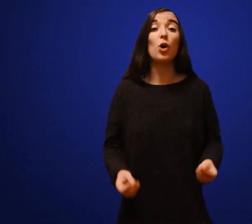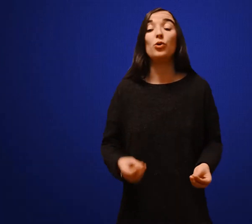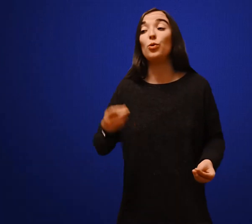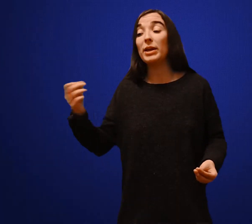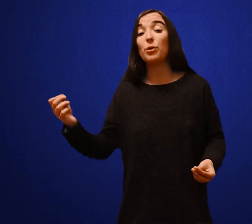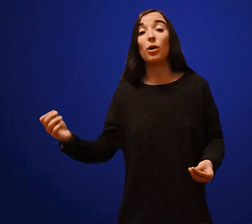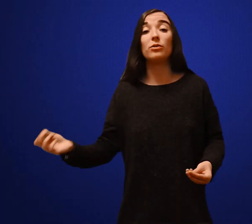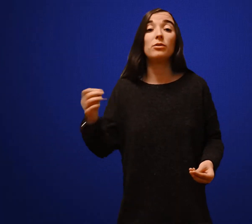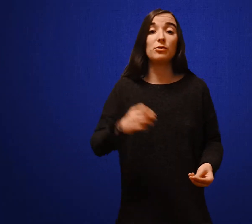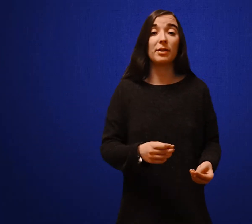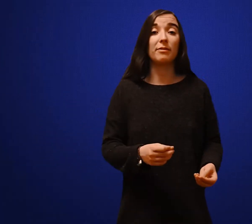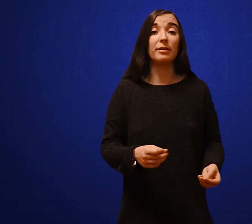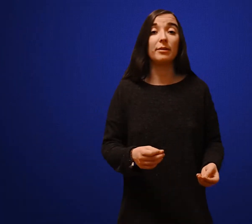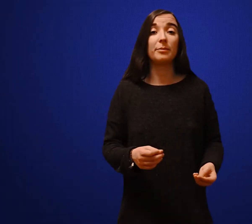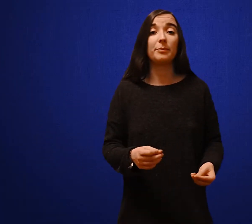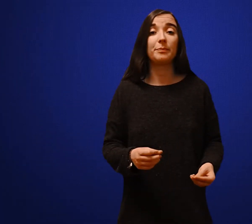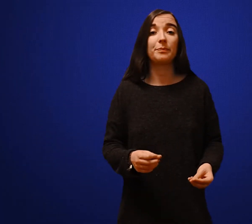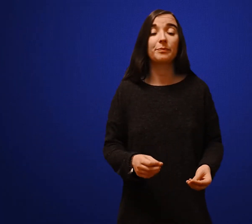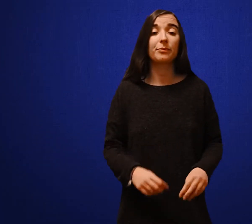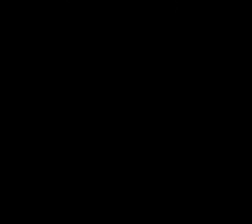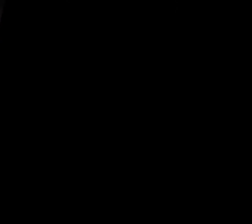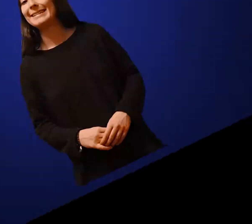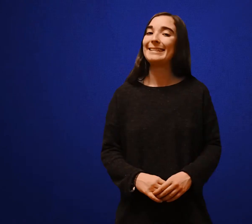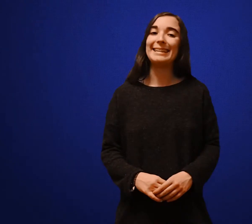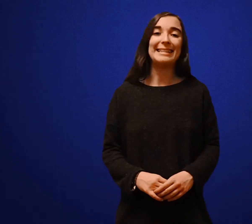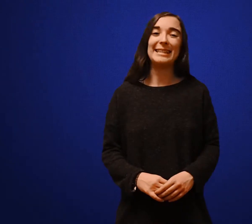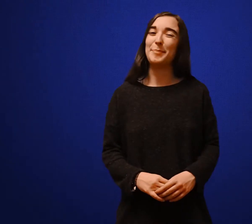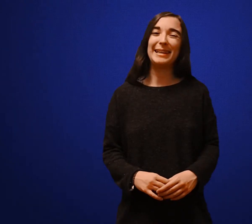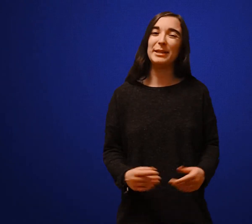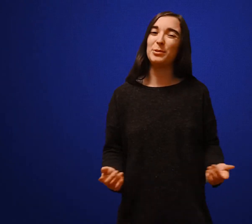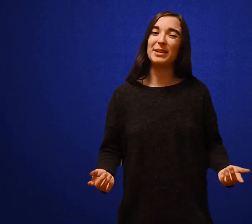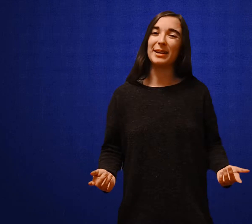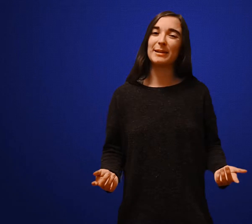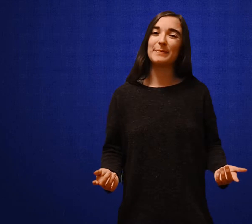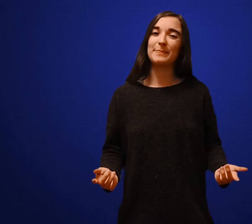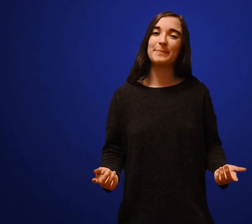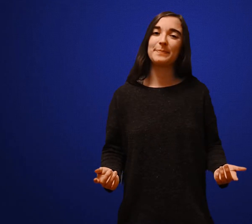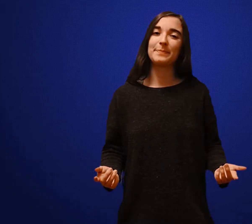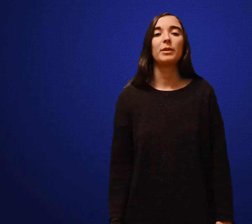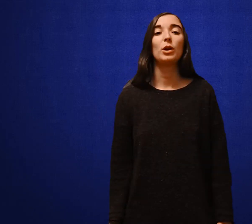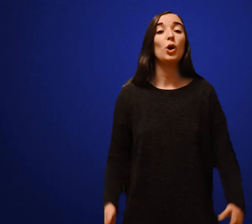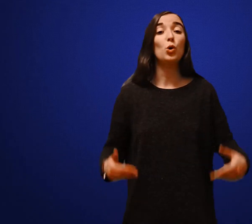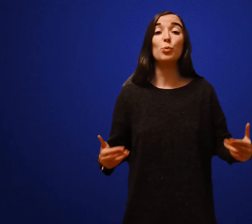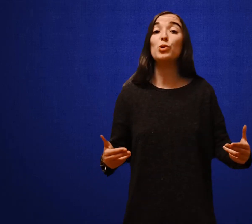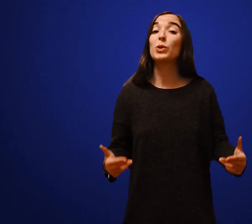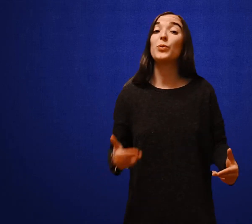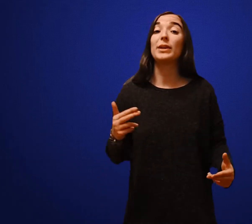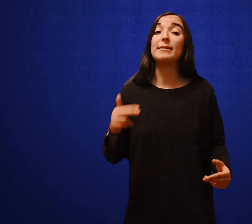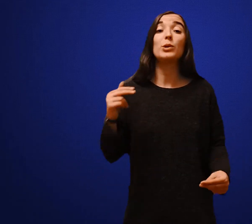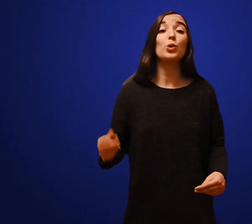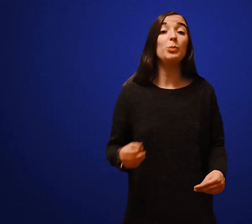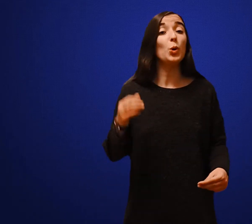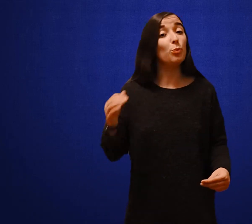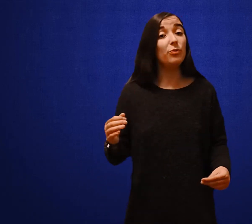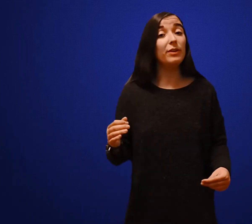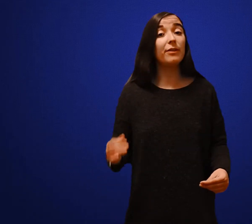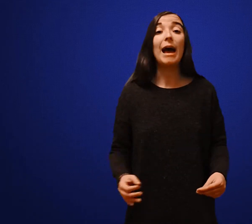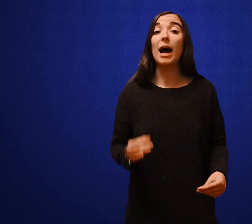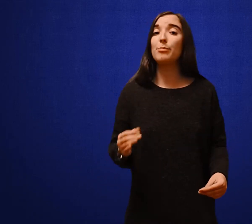du Lake Huron jusqu'à Flint Et c'était pas l'été du siècle Le besoin de faire des économies au plus vite a